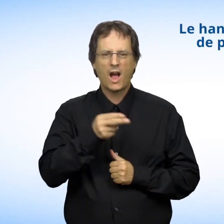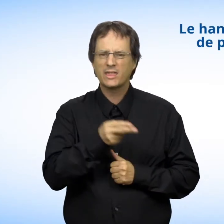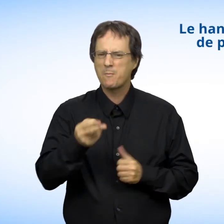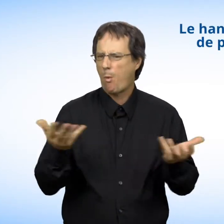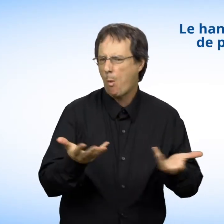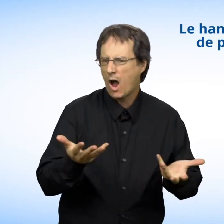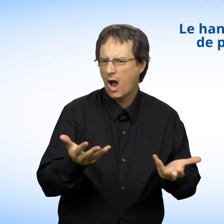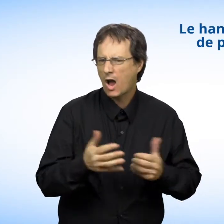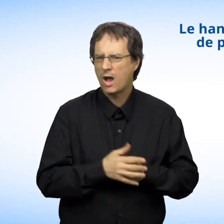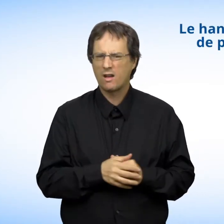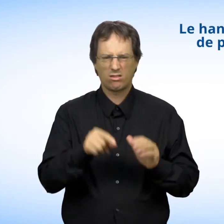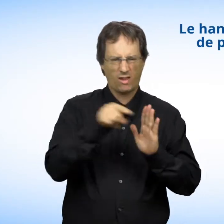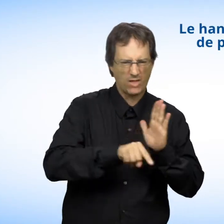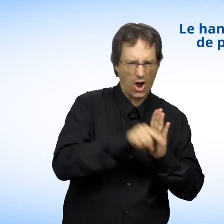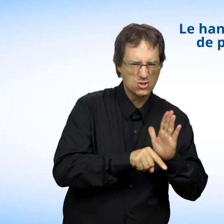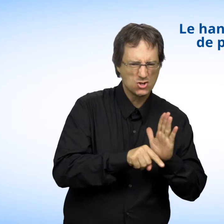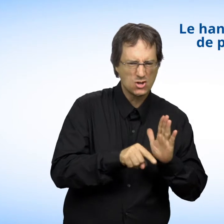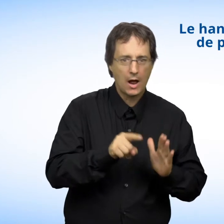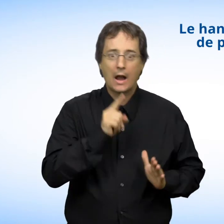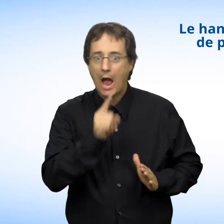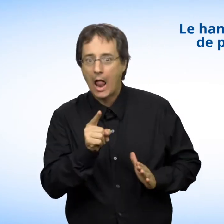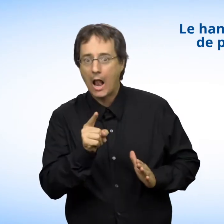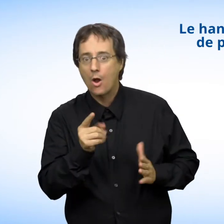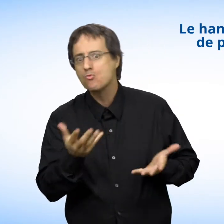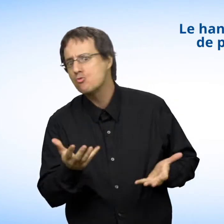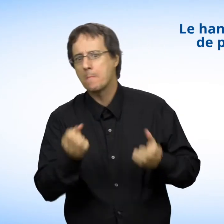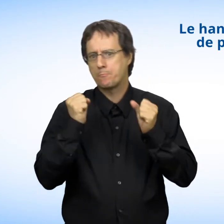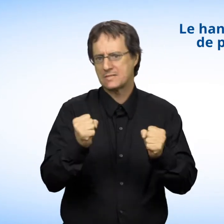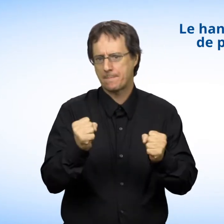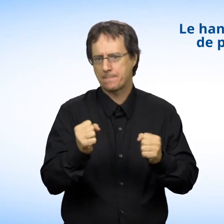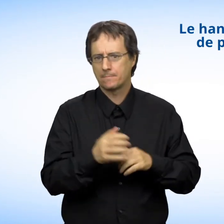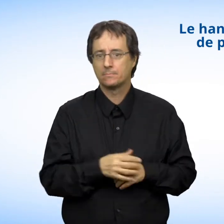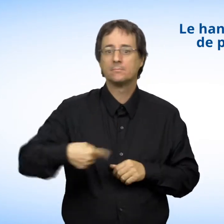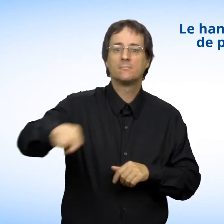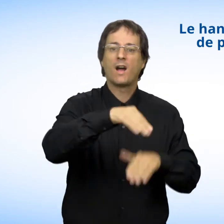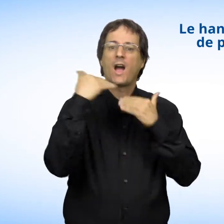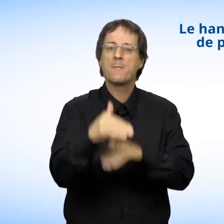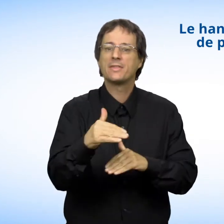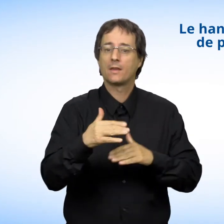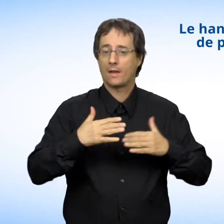Le handicap est un désavantage réel ou présumé qui vous limite physiquement,